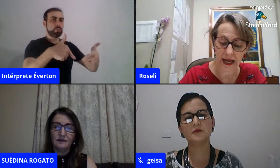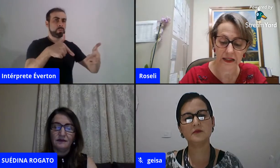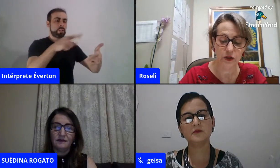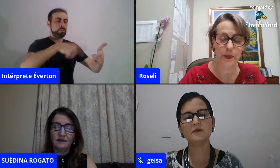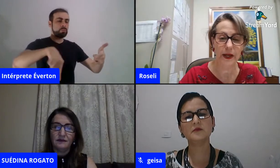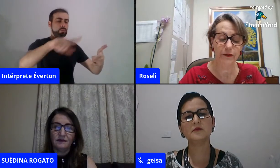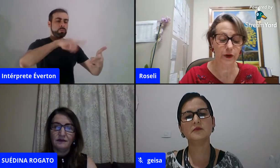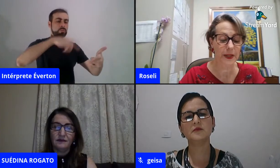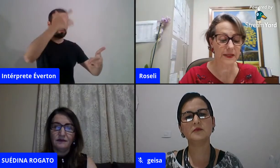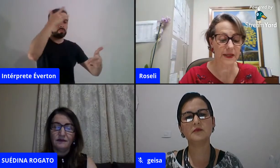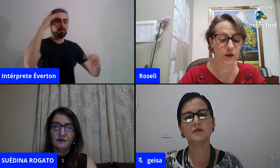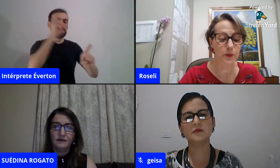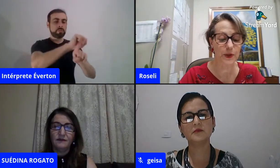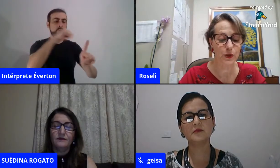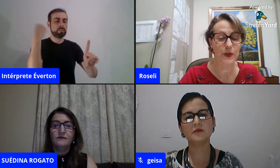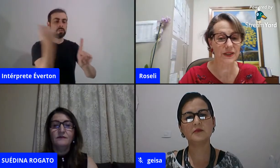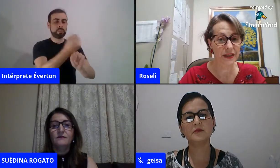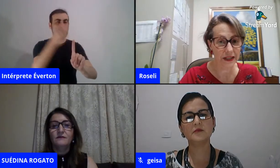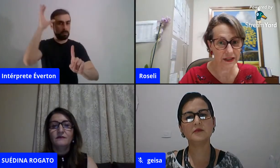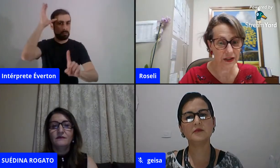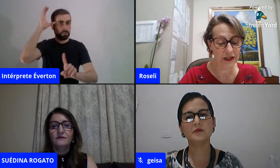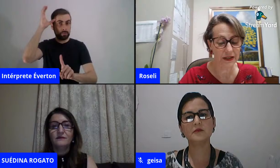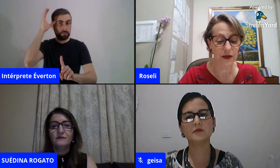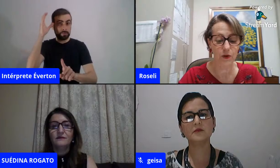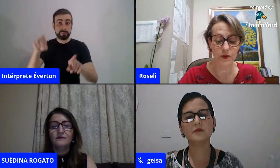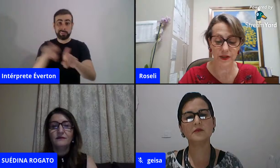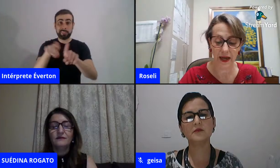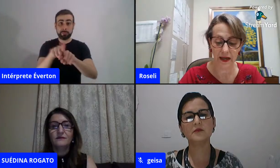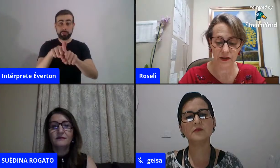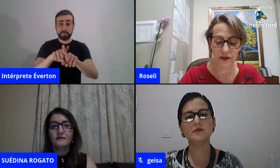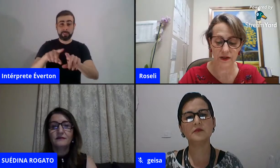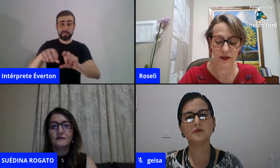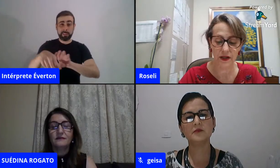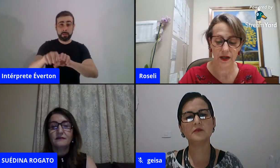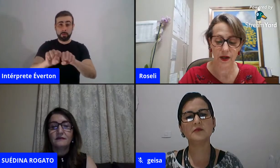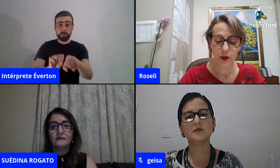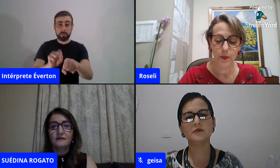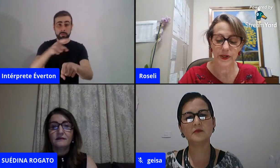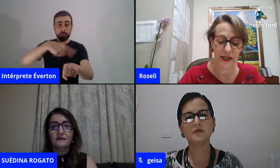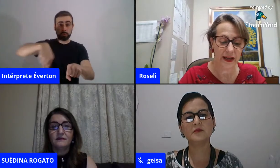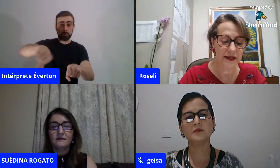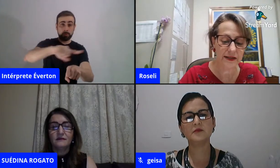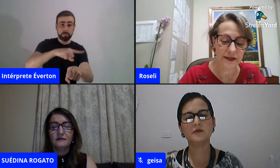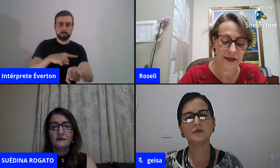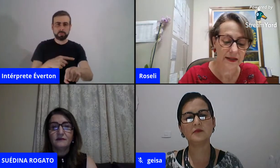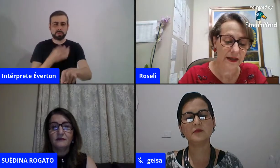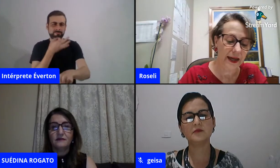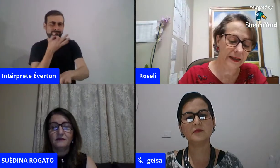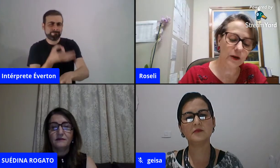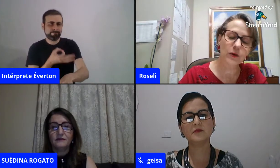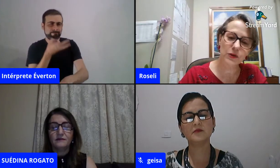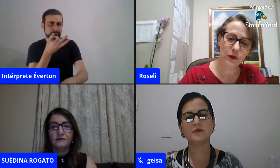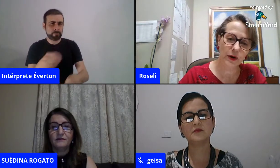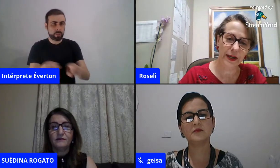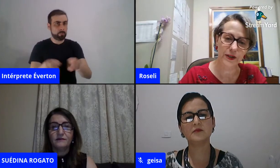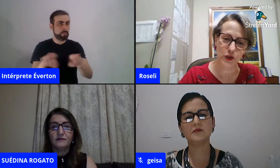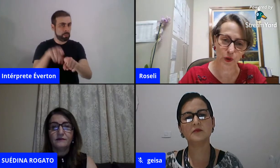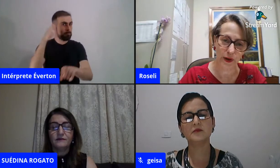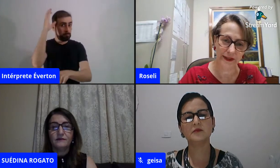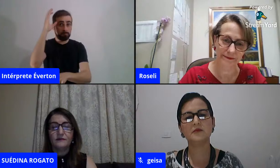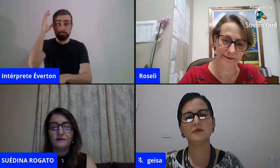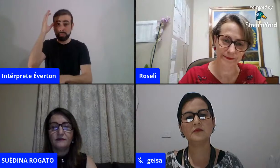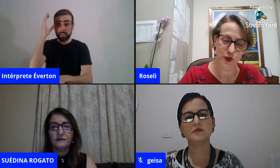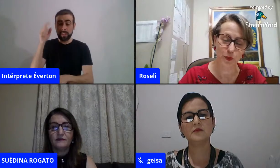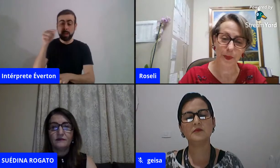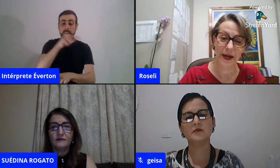sociedade, pela formação de pessoas críticas e conscientes, pois elas é que constroem a